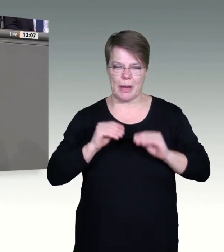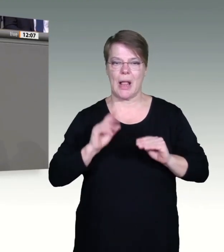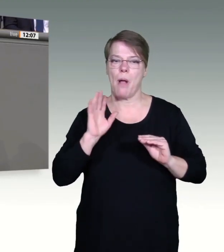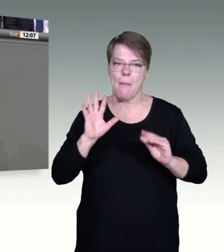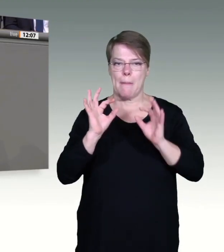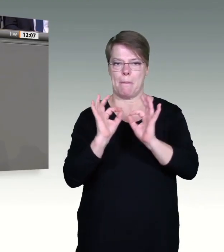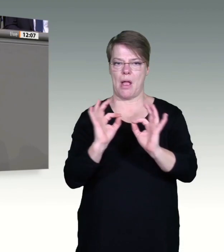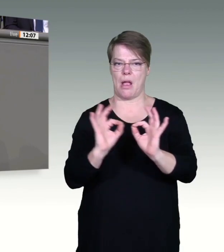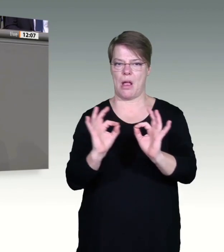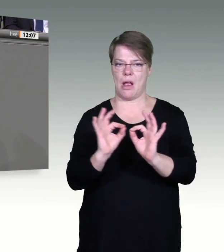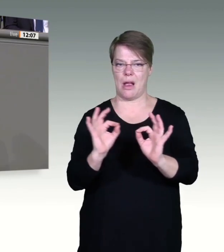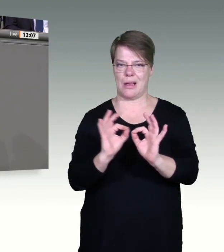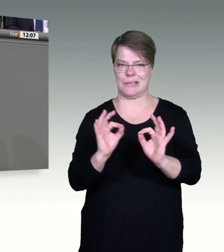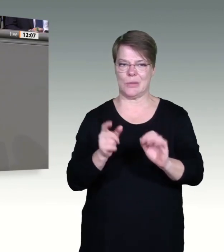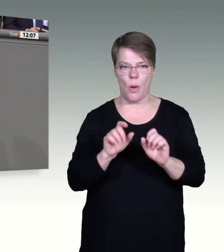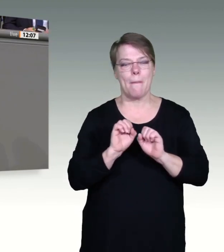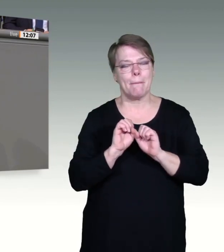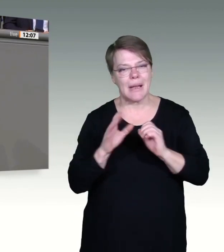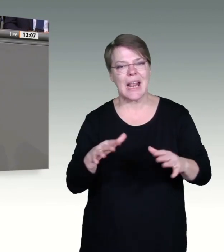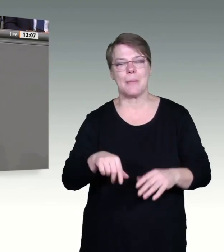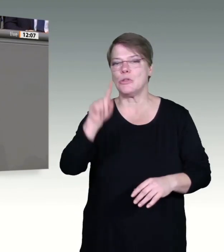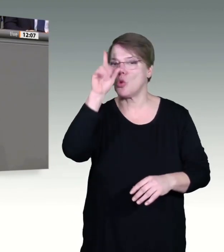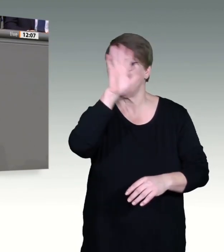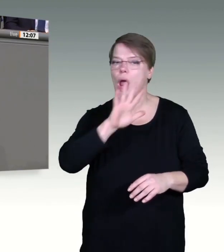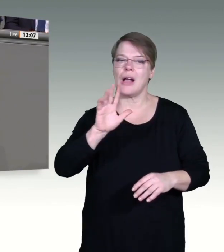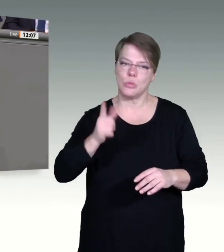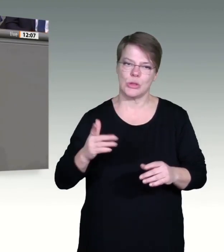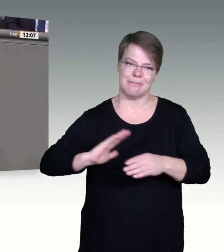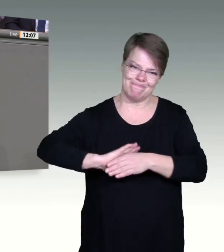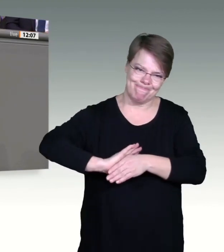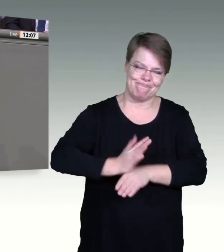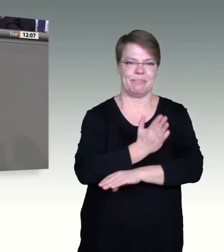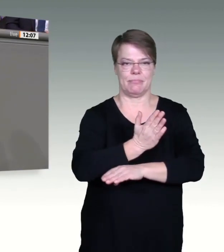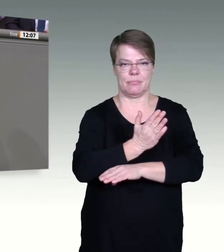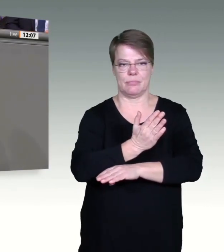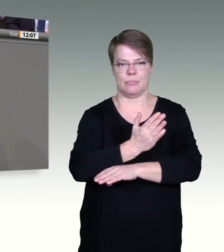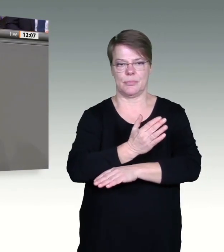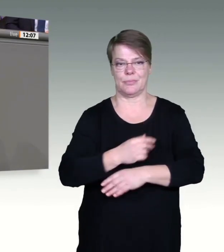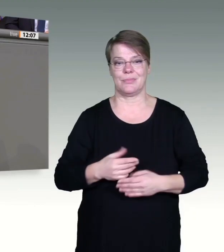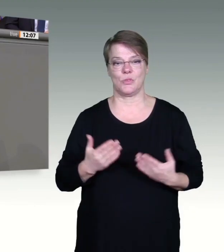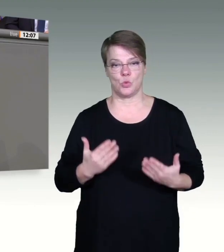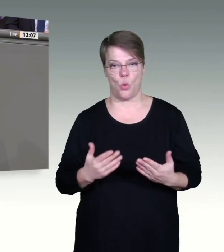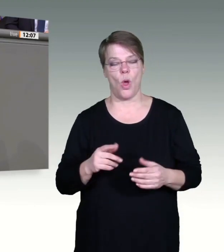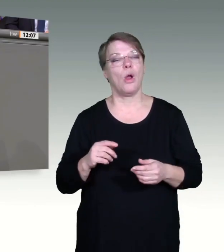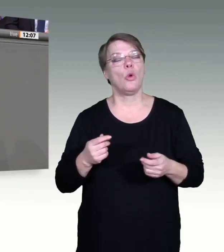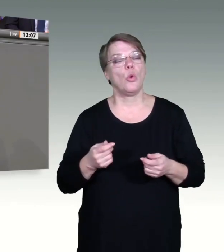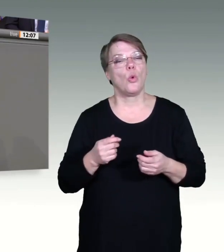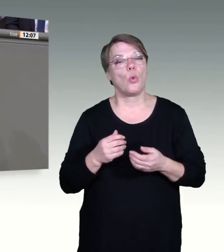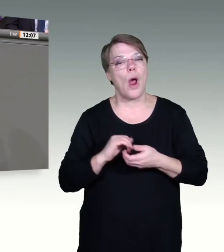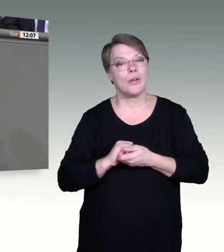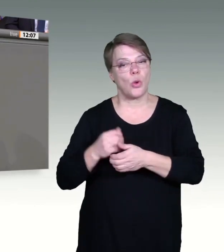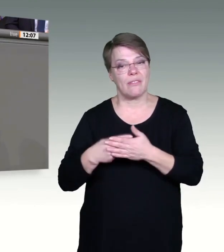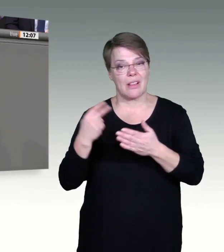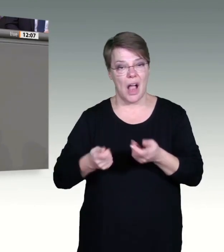in Deutschland zu überwinden. Mit dem Abschluss des Koalitionsvertrages haben wir uns selbst konkrete Aufträge gegeben,